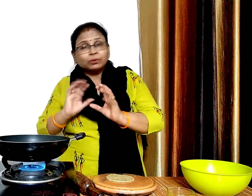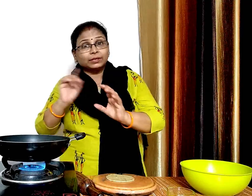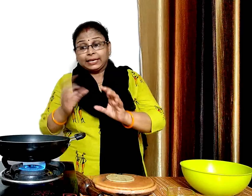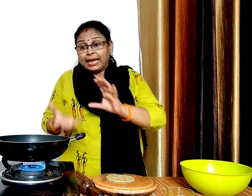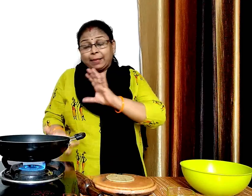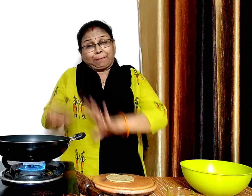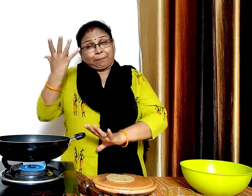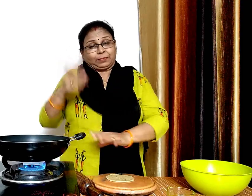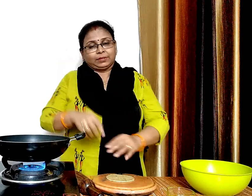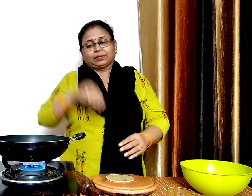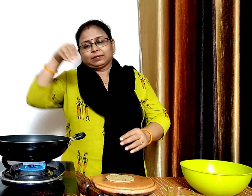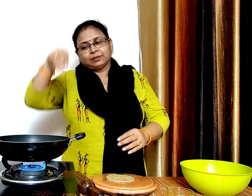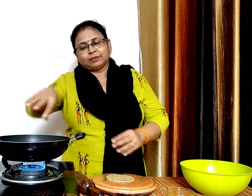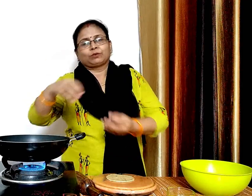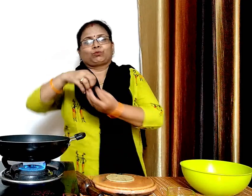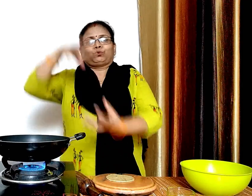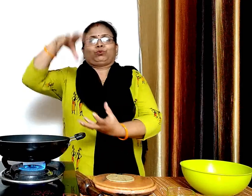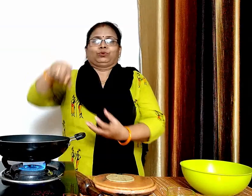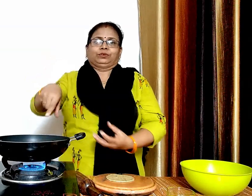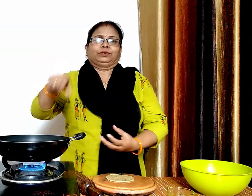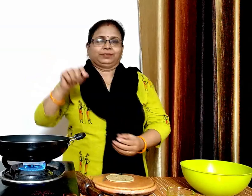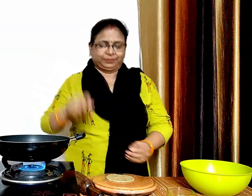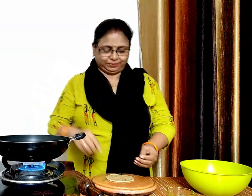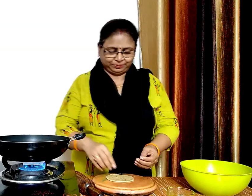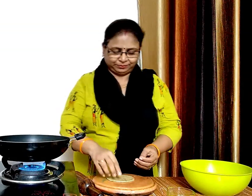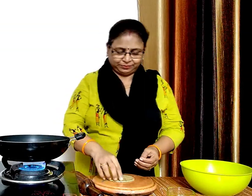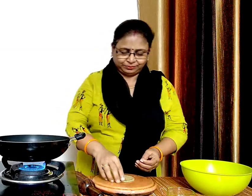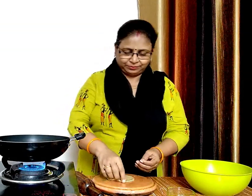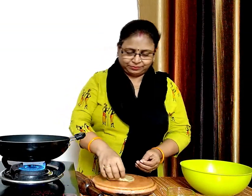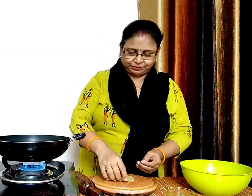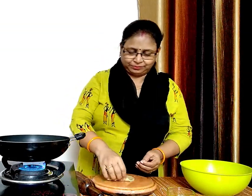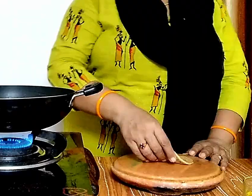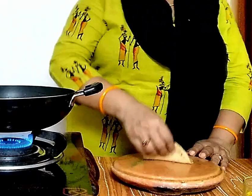ज्याना है तेन एक्तब गरब होना चाहिए तब ही फूरी आच्छी से खिल कर बिख लेंगे